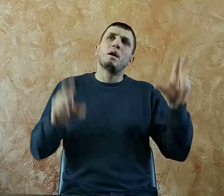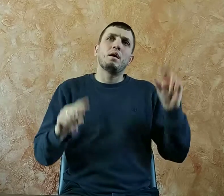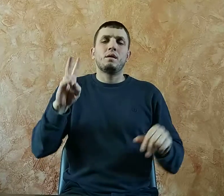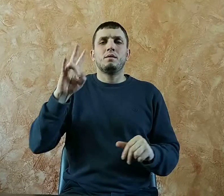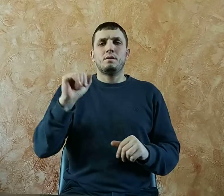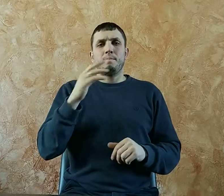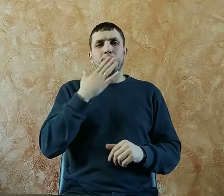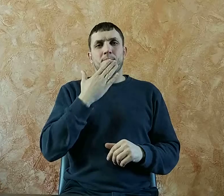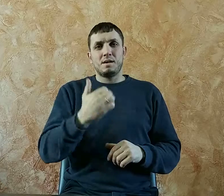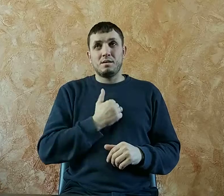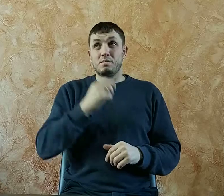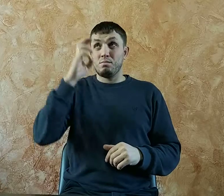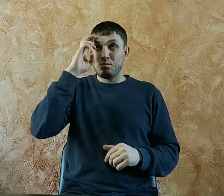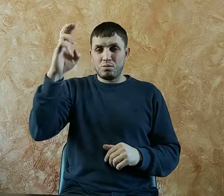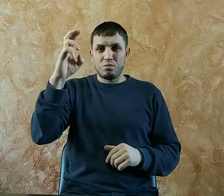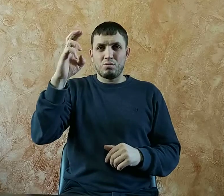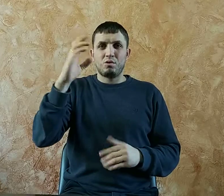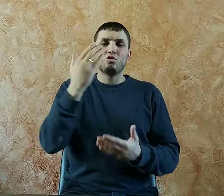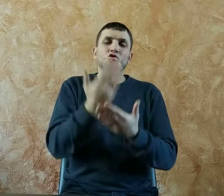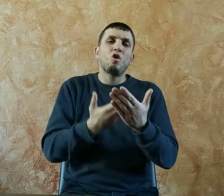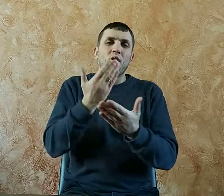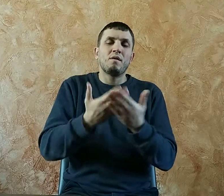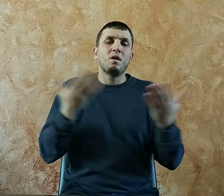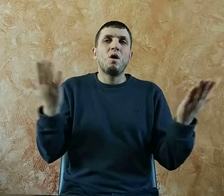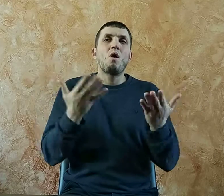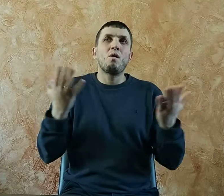совет которого они так легкомысленно отвергли.